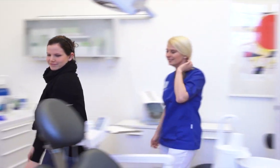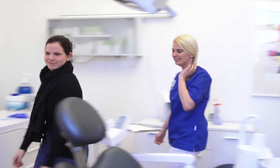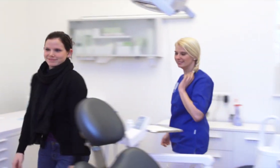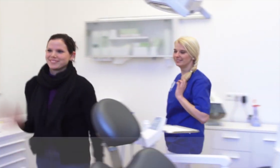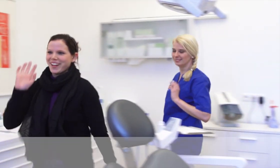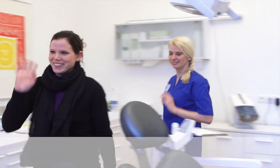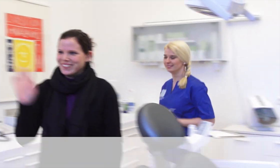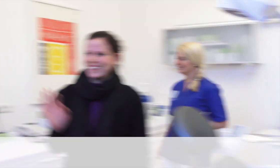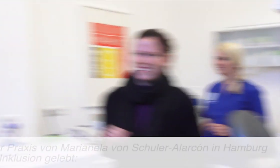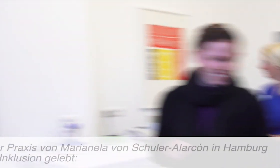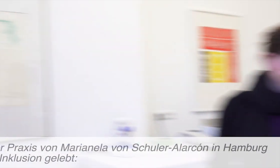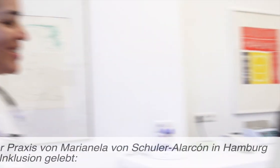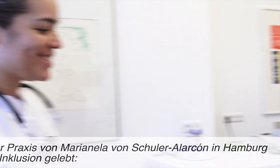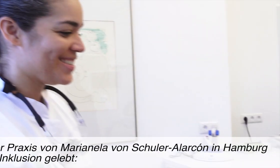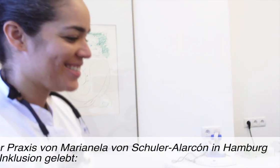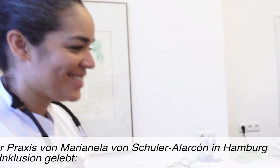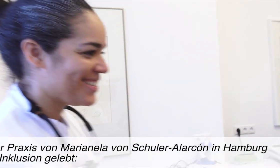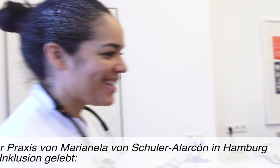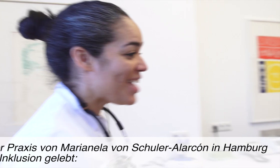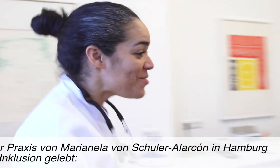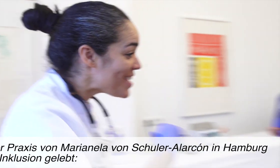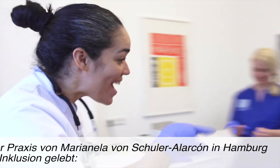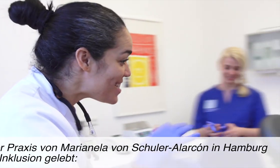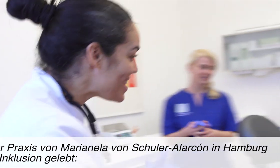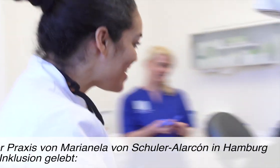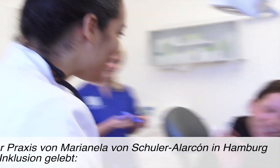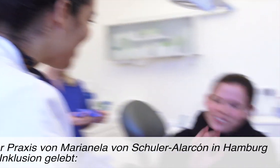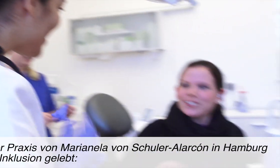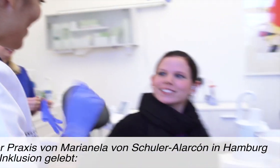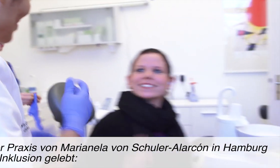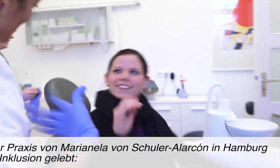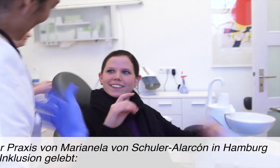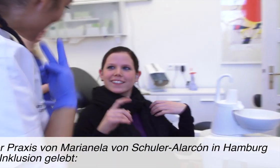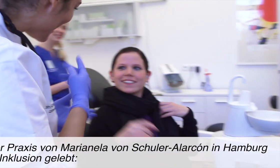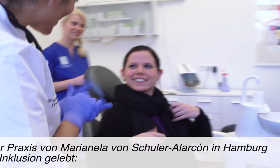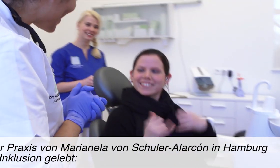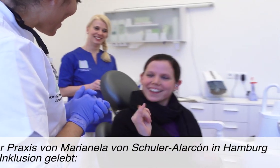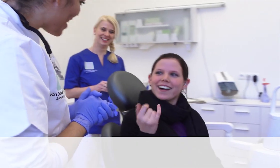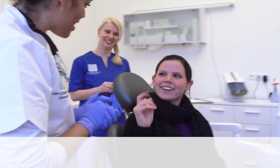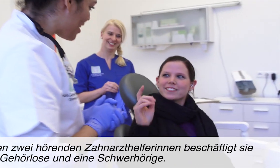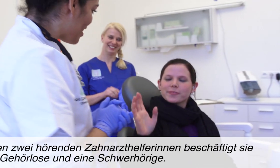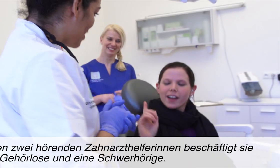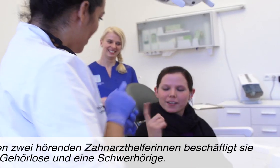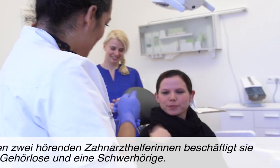In der Praxis von Marianella von Schula-Alakon in Hamburg wird Inklusion gelebt. Neben zwei hörenden